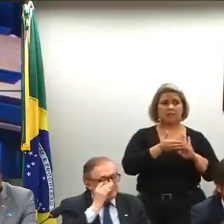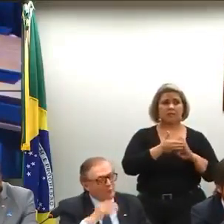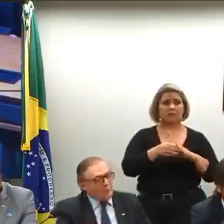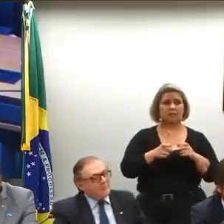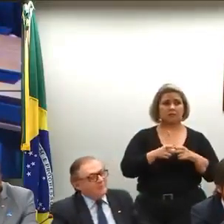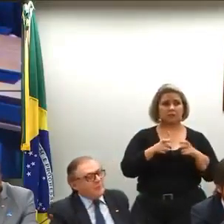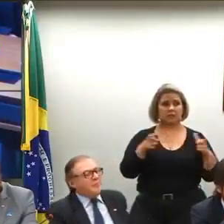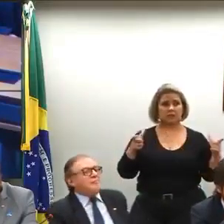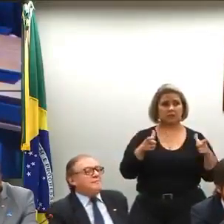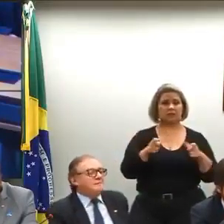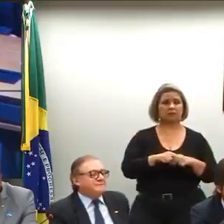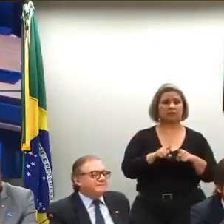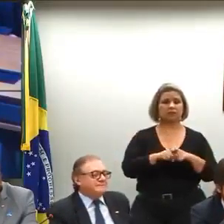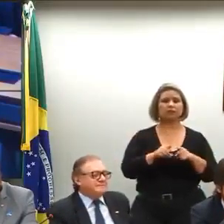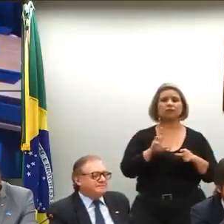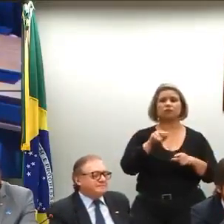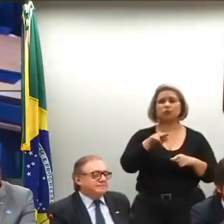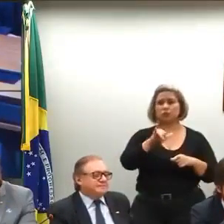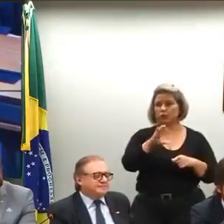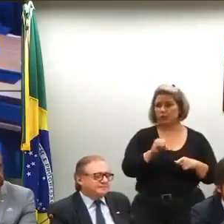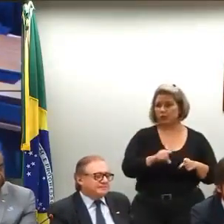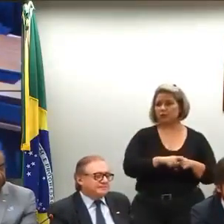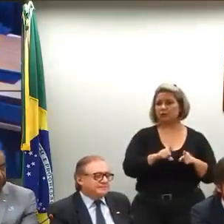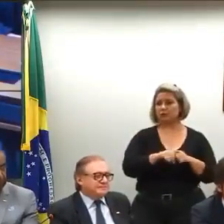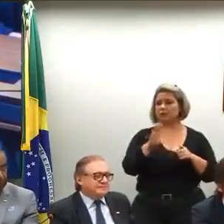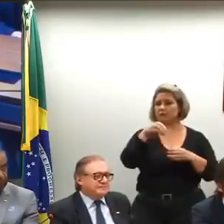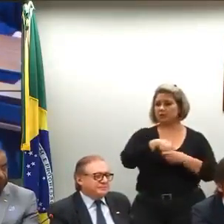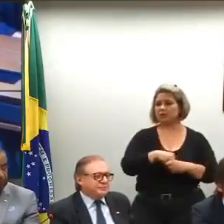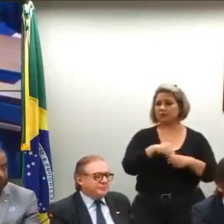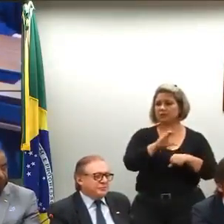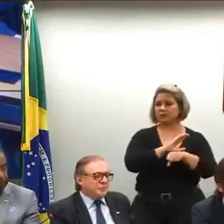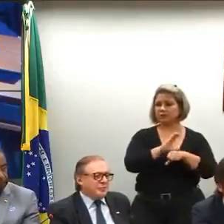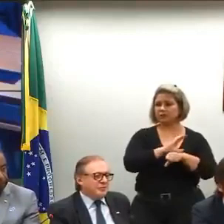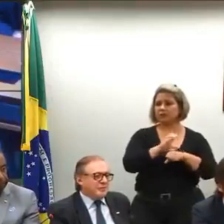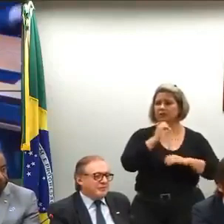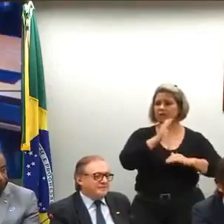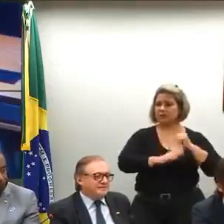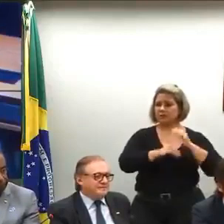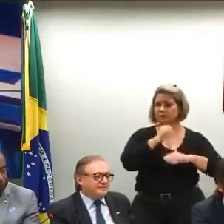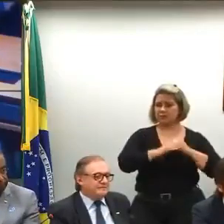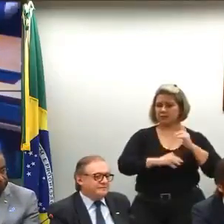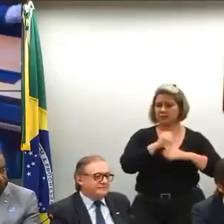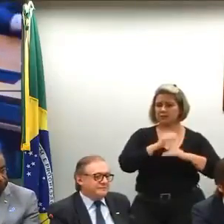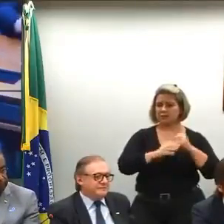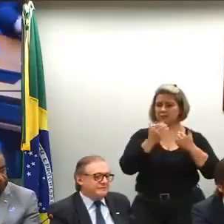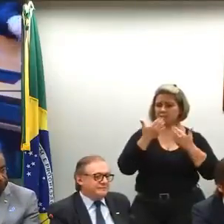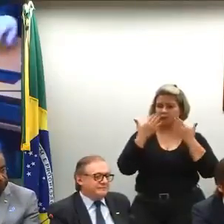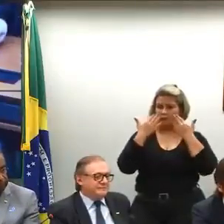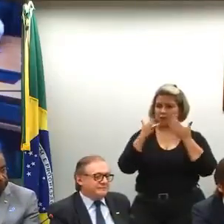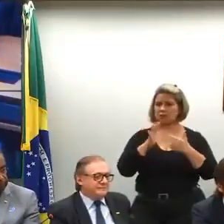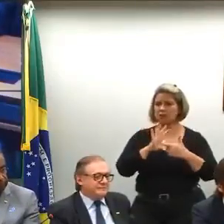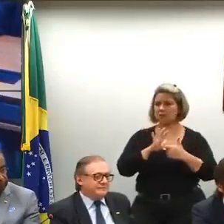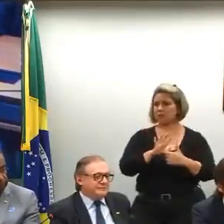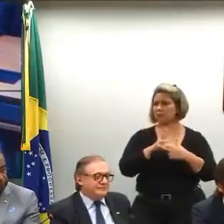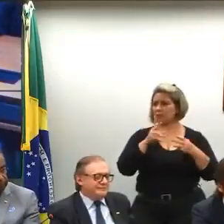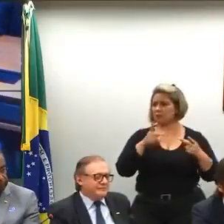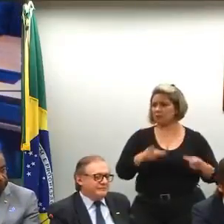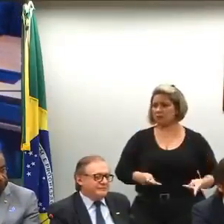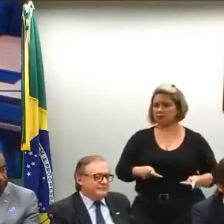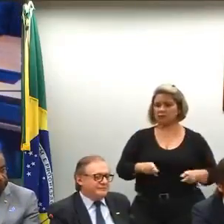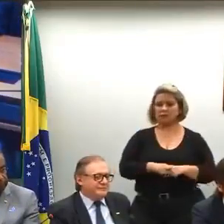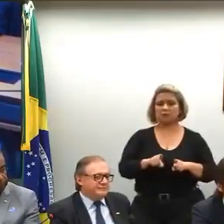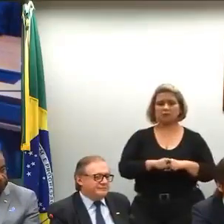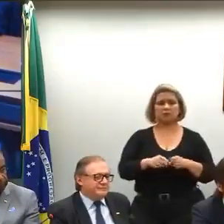complementação da União, que esteja na Constituição, que espalhe boas práticas Brasil afora. Eu apresentei um projeto para criar